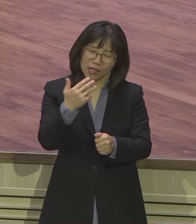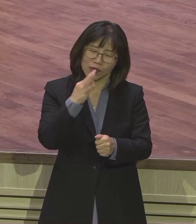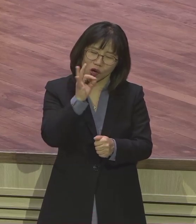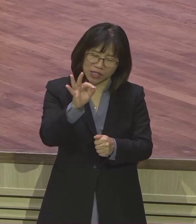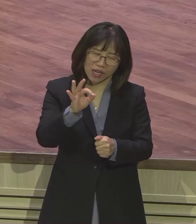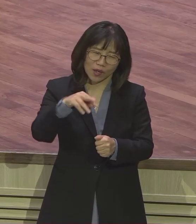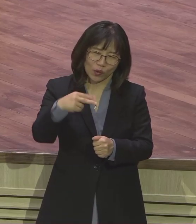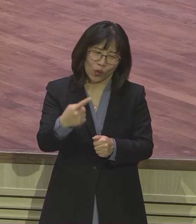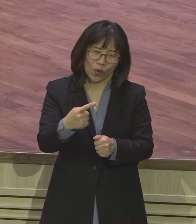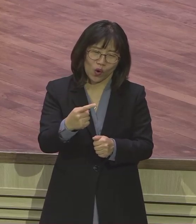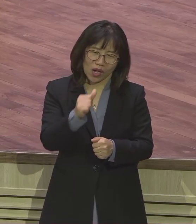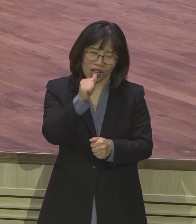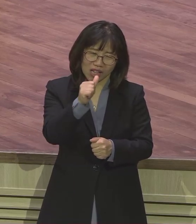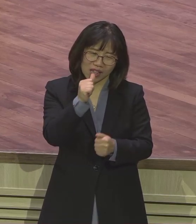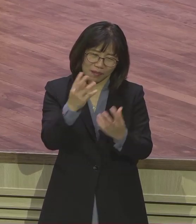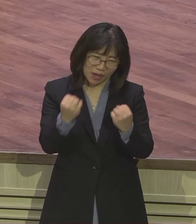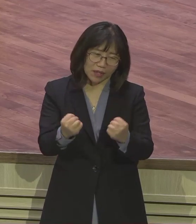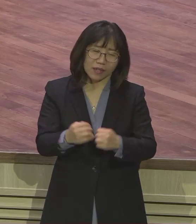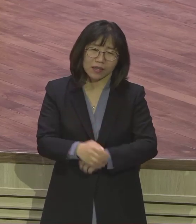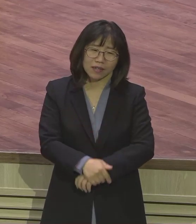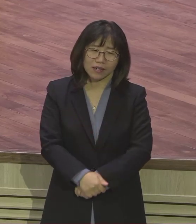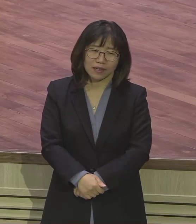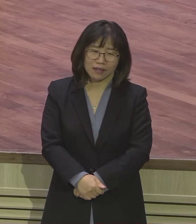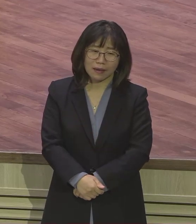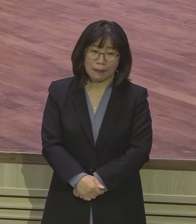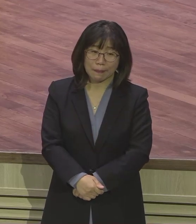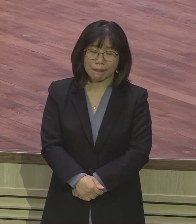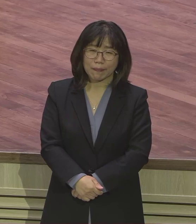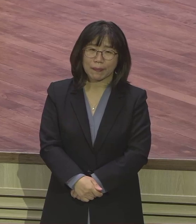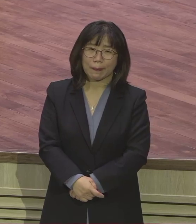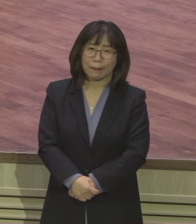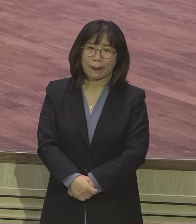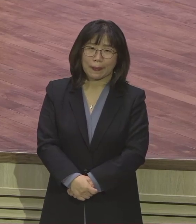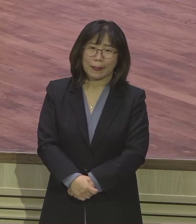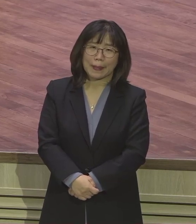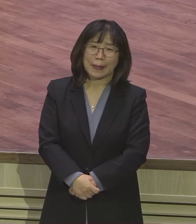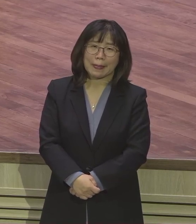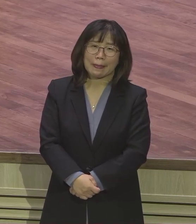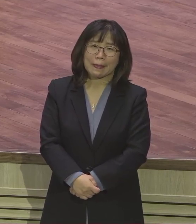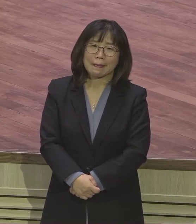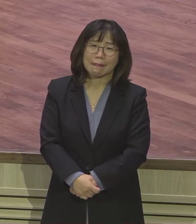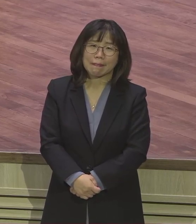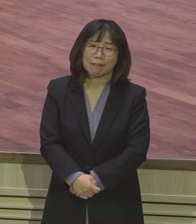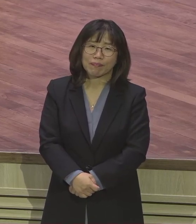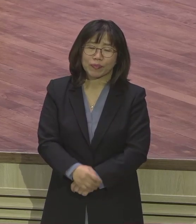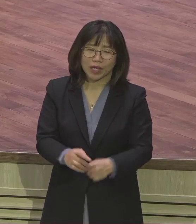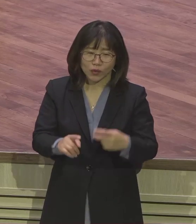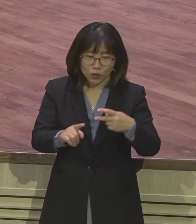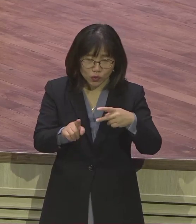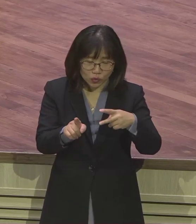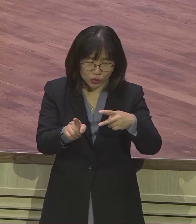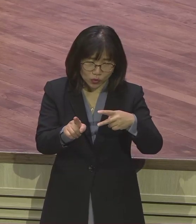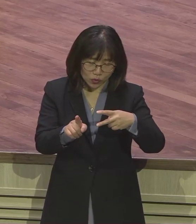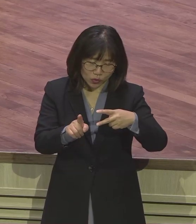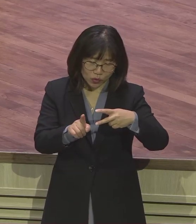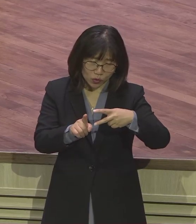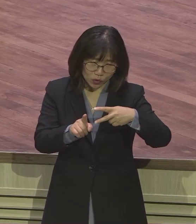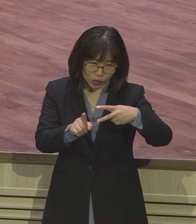그러니까 전문을 봤어요. 나는 안 보겠습니다만은 내 친구 초등학교 때 할 때 전문을 보고 이랬어요.